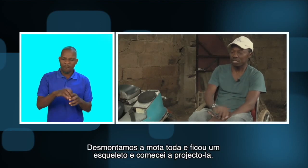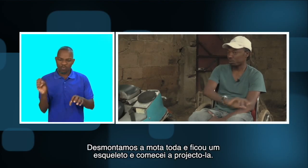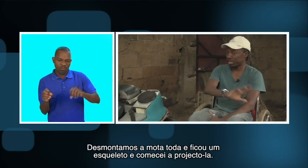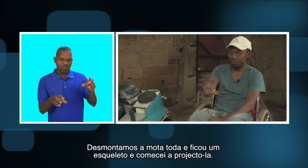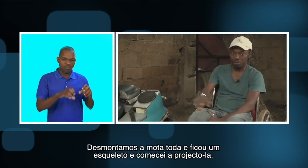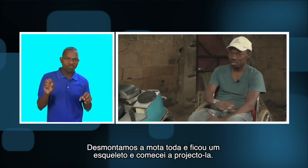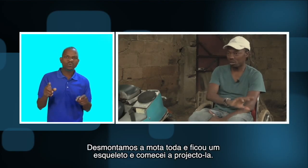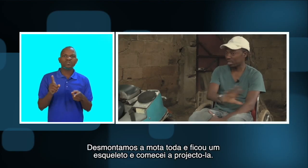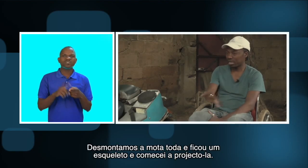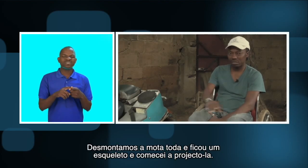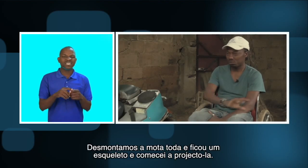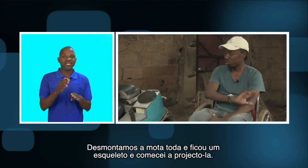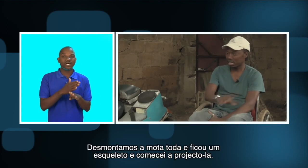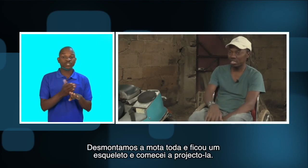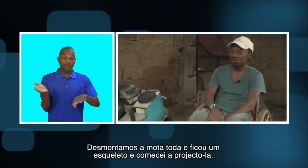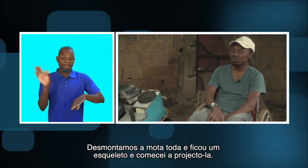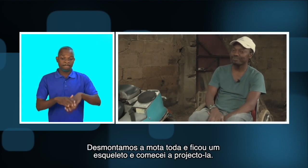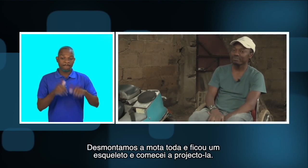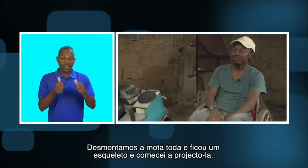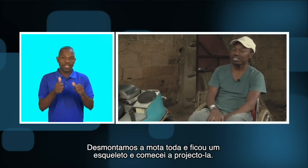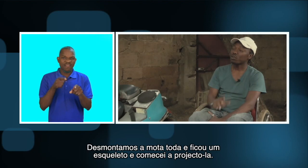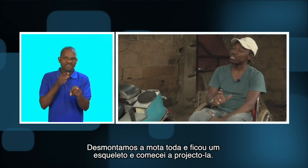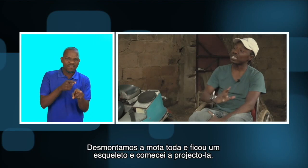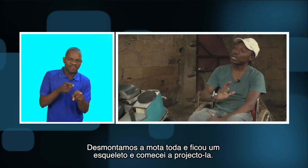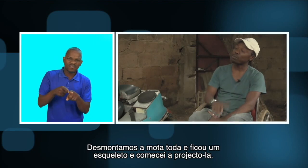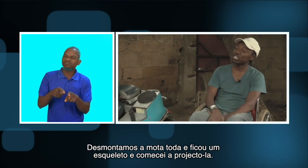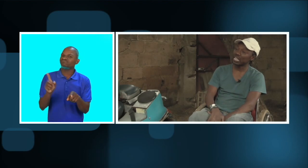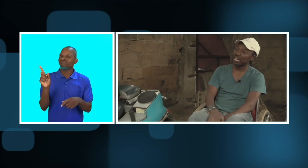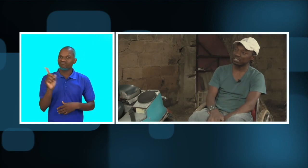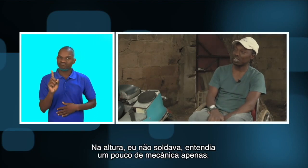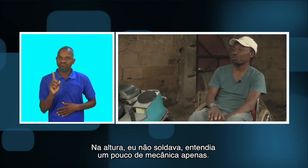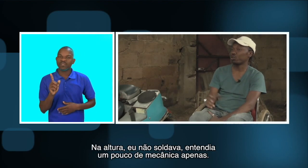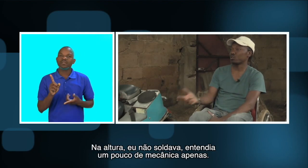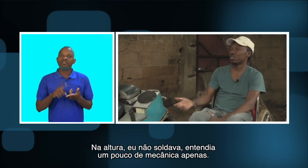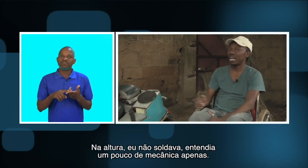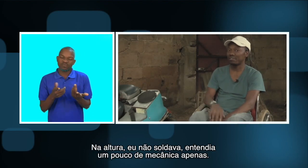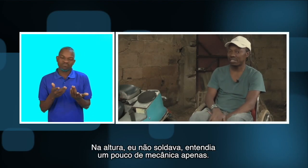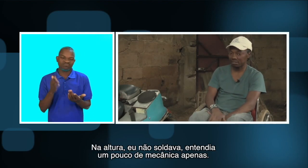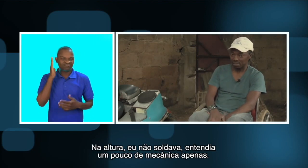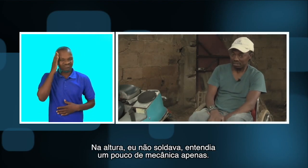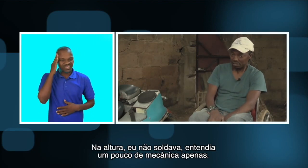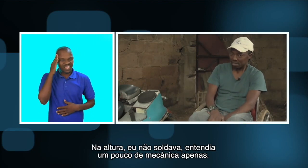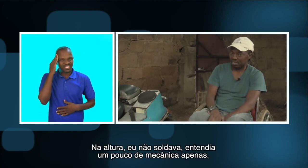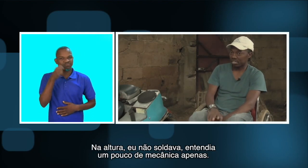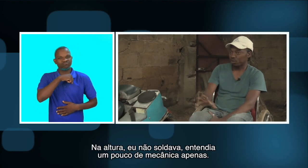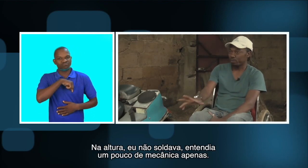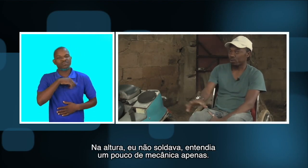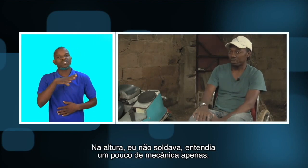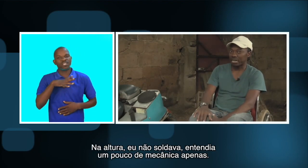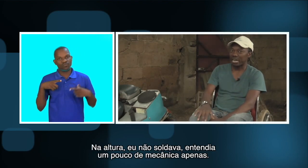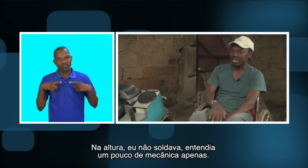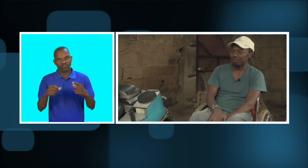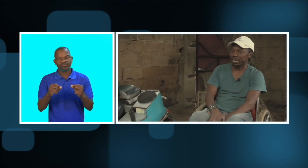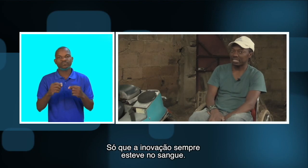desmontamos a mota toda um esqueleto e comecei a projetar na altura eu não soldava eu entendia um